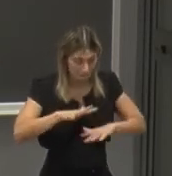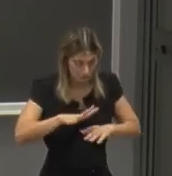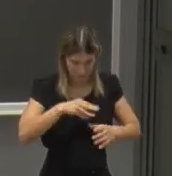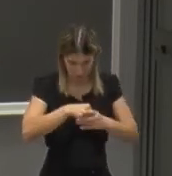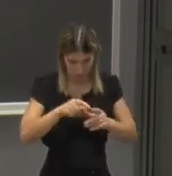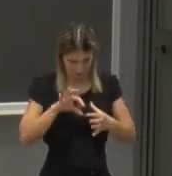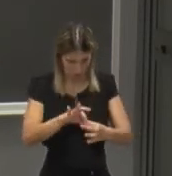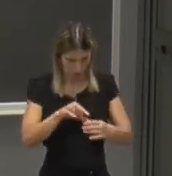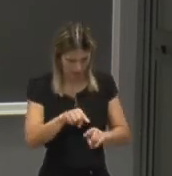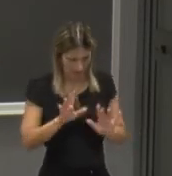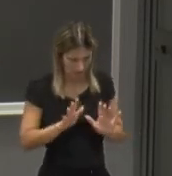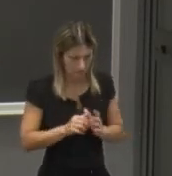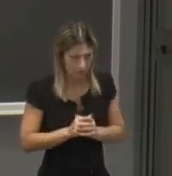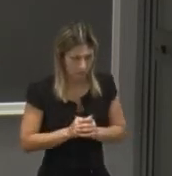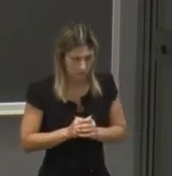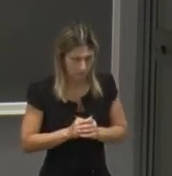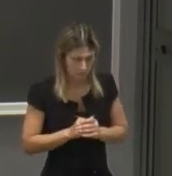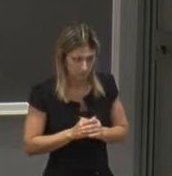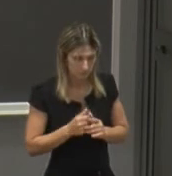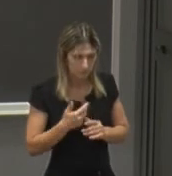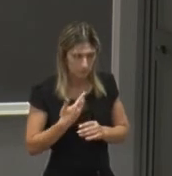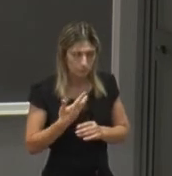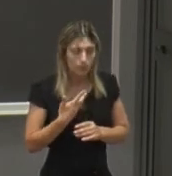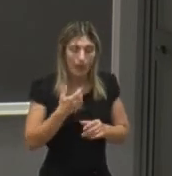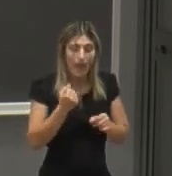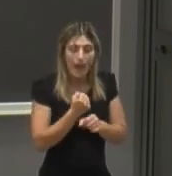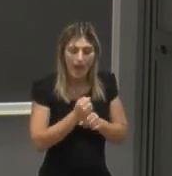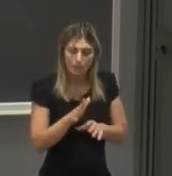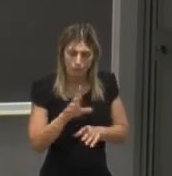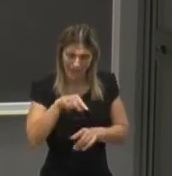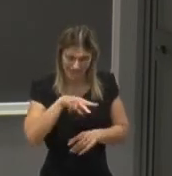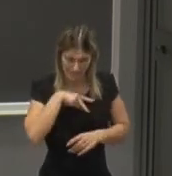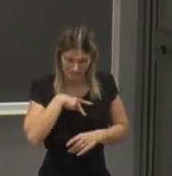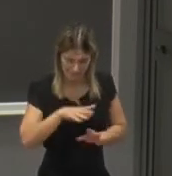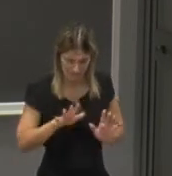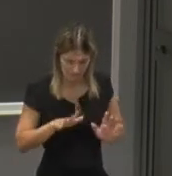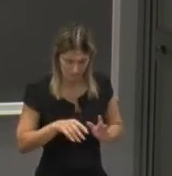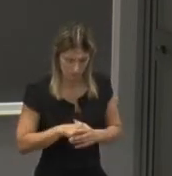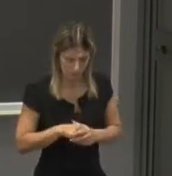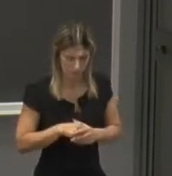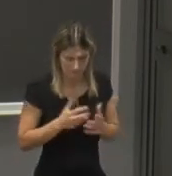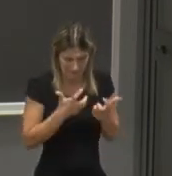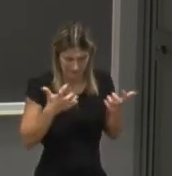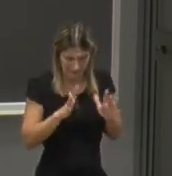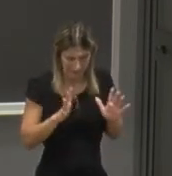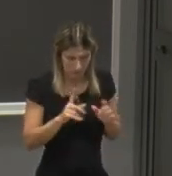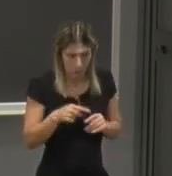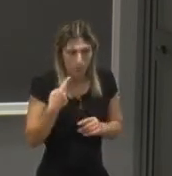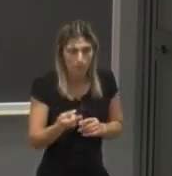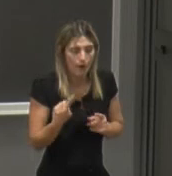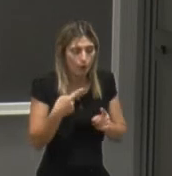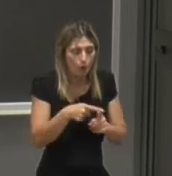nell'ambito dell'ingegneria di informazione a Univac che lavora nel privato quindi chiaramente poi comunque